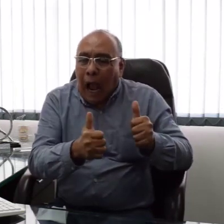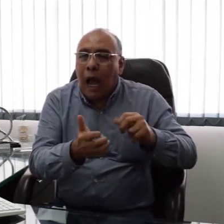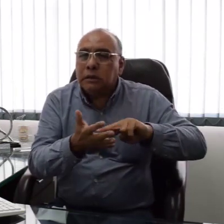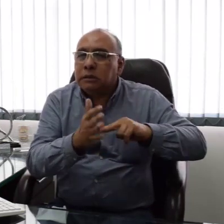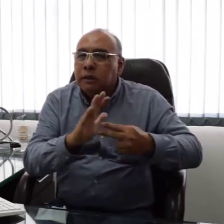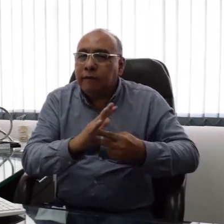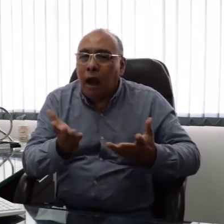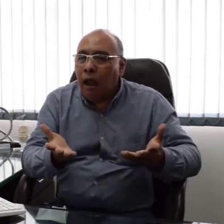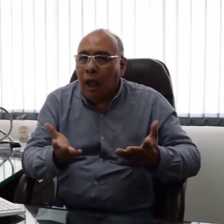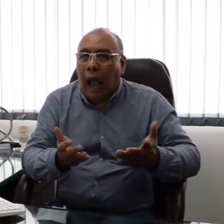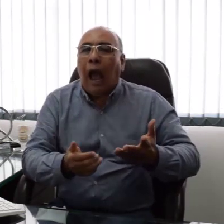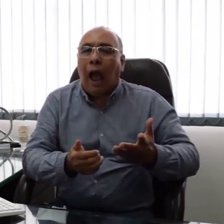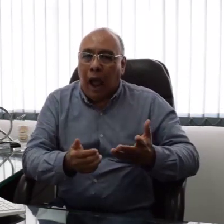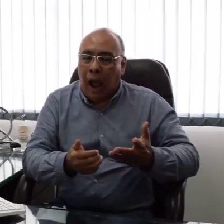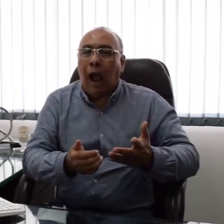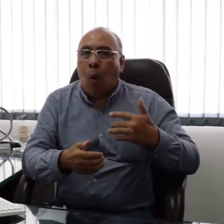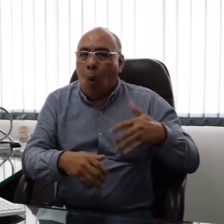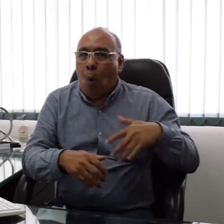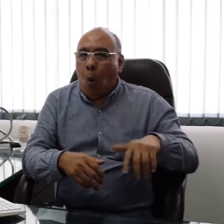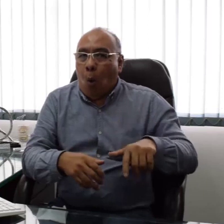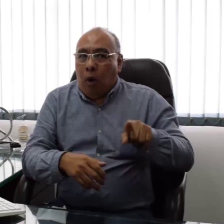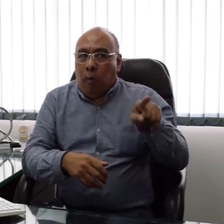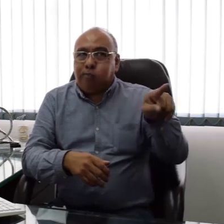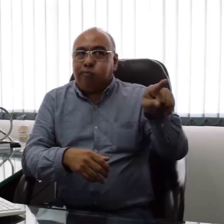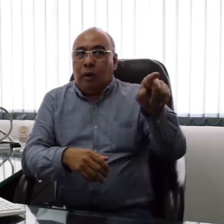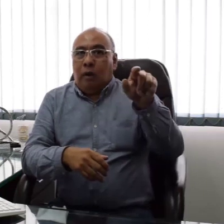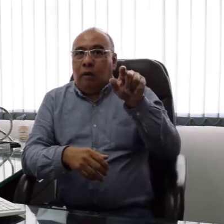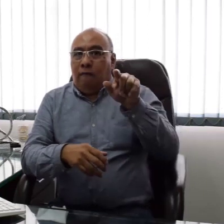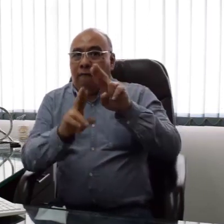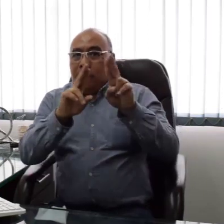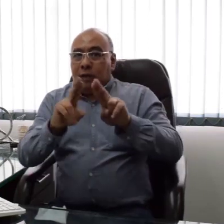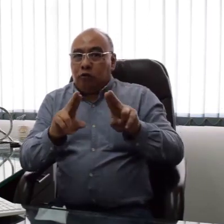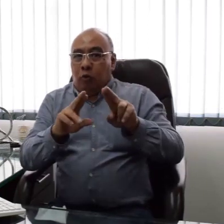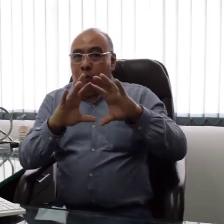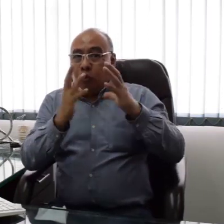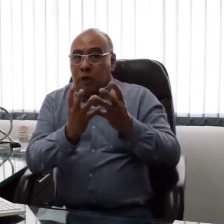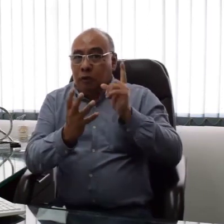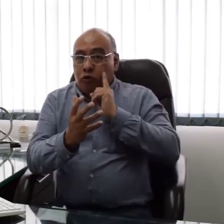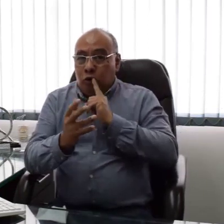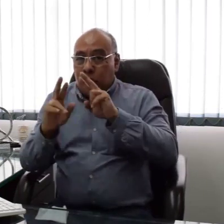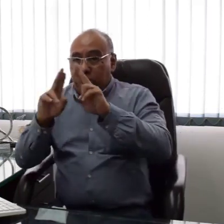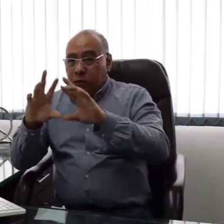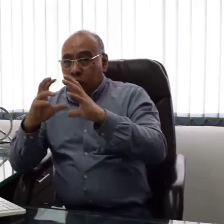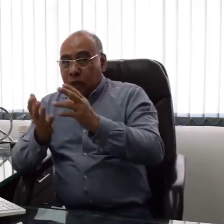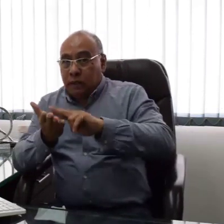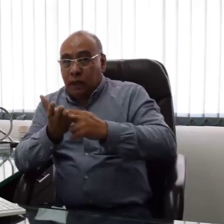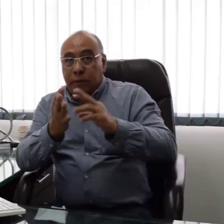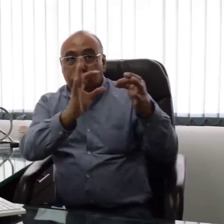esto quiere decir que respeta dichos acuerdos con estas dos entidades, la WFD y WASDE, de manera moral y ética.